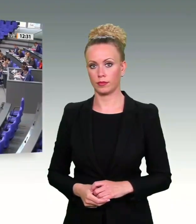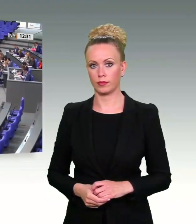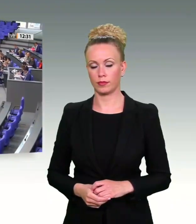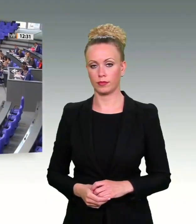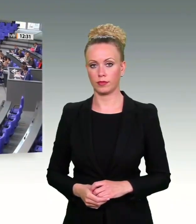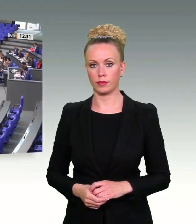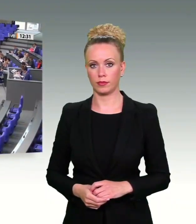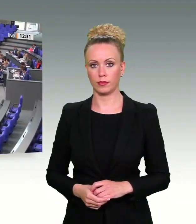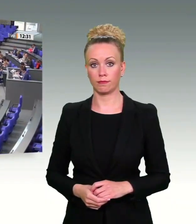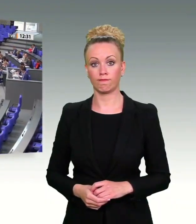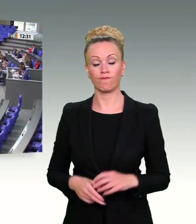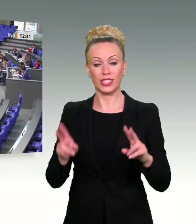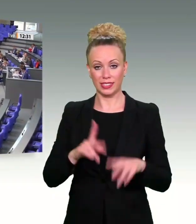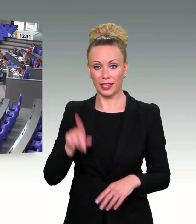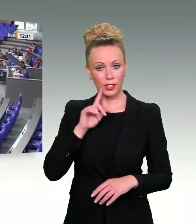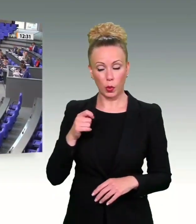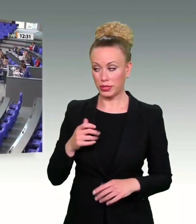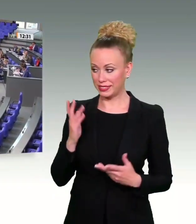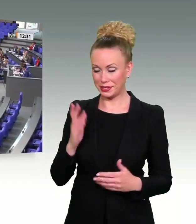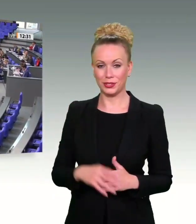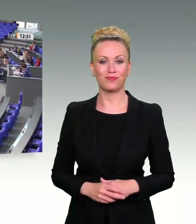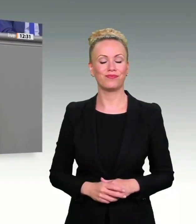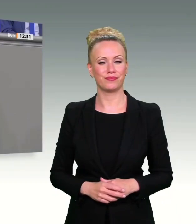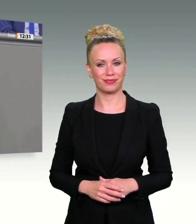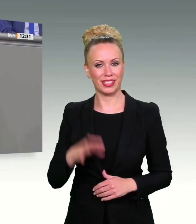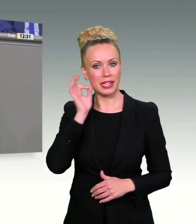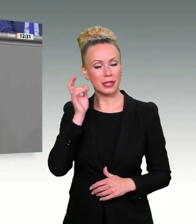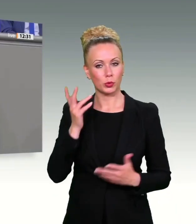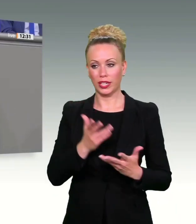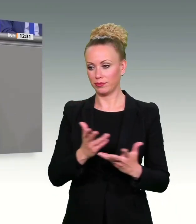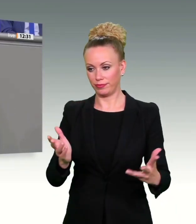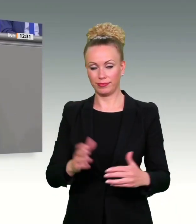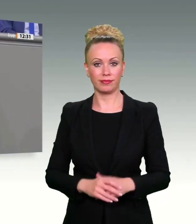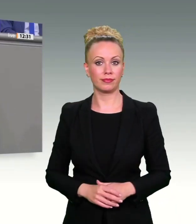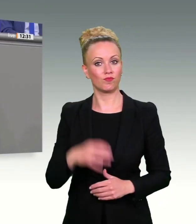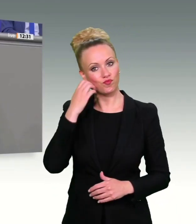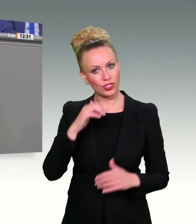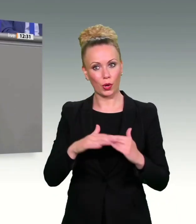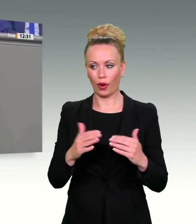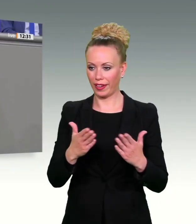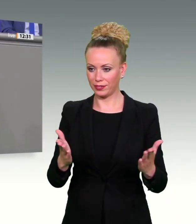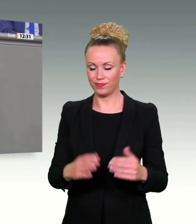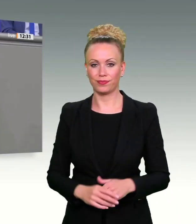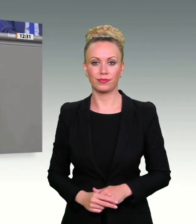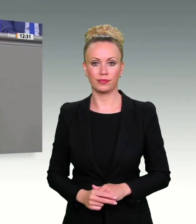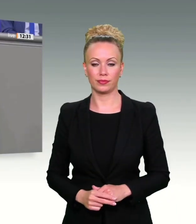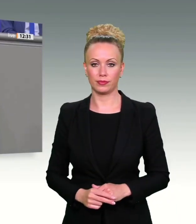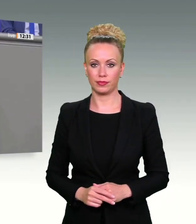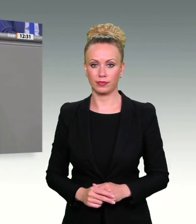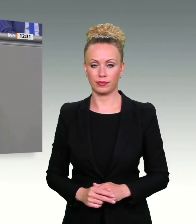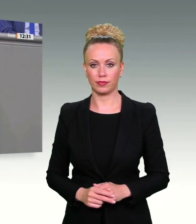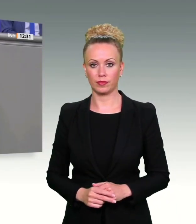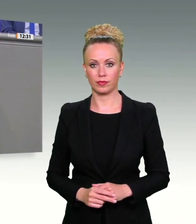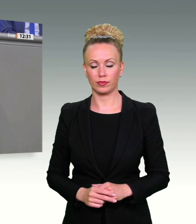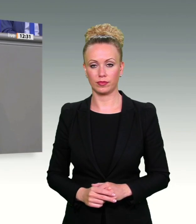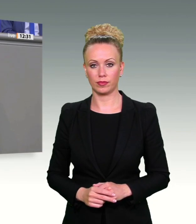Sehr geehrte Frau Präsidentin! Meine sehr geehrten Damen und Herren! Liebe Kolleginnen und Kollegen! Der Schutz von